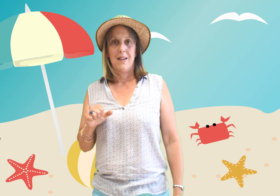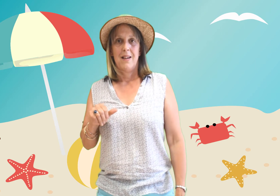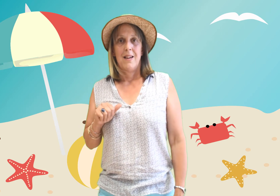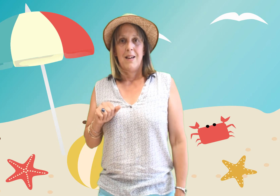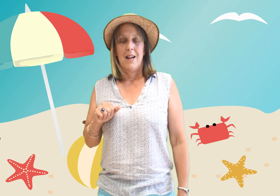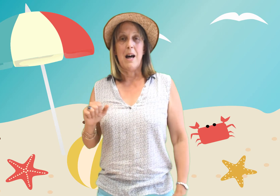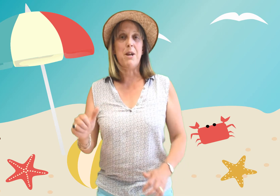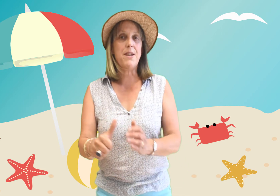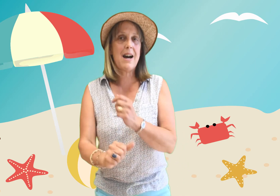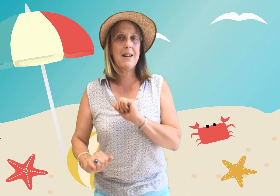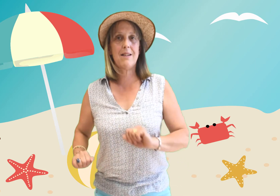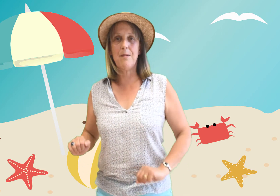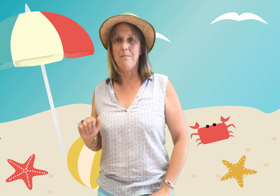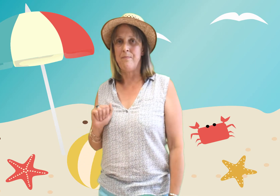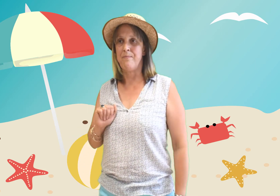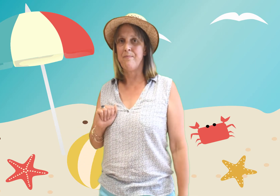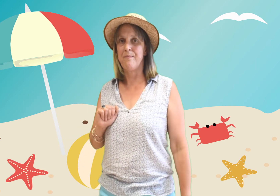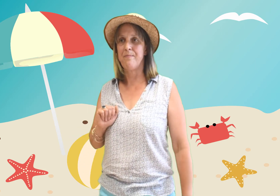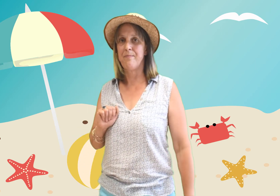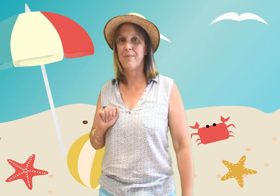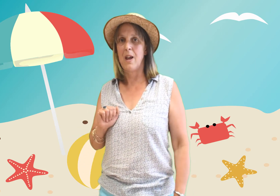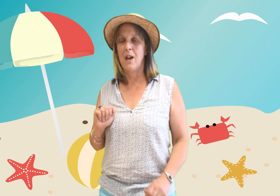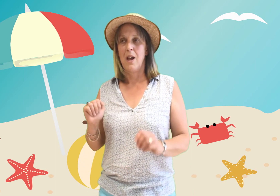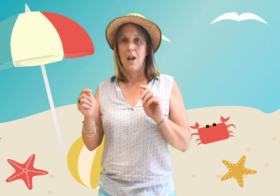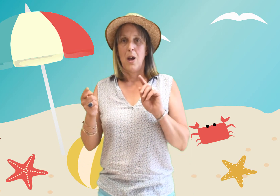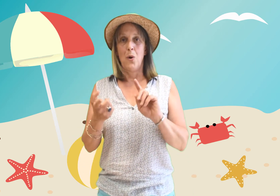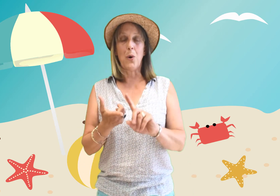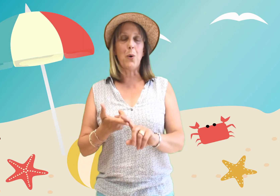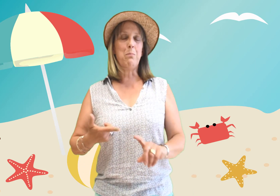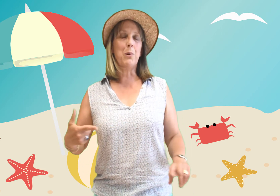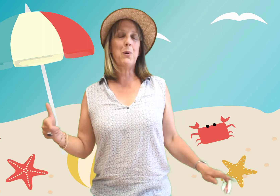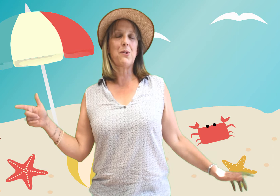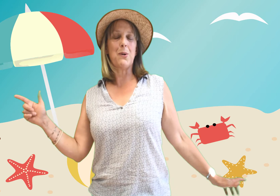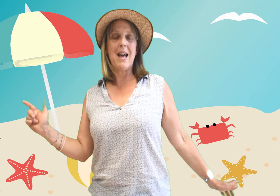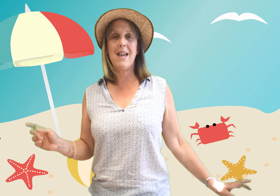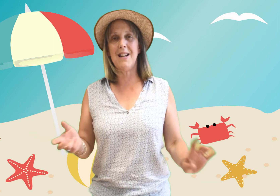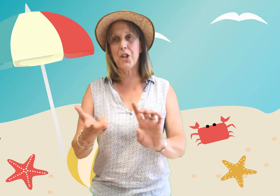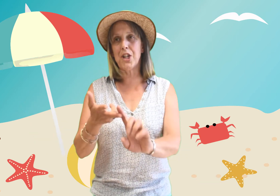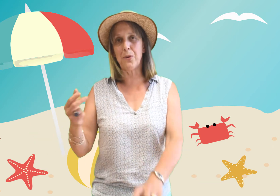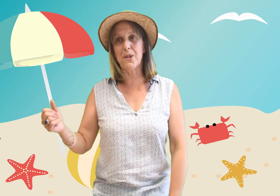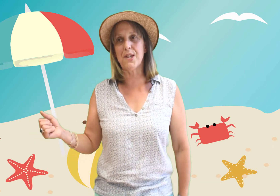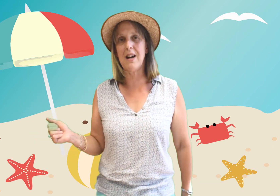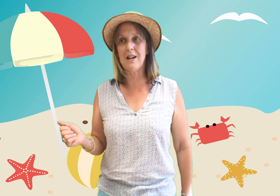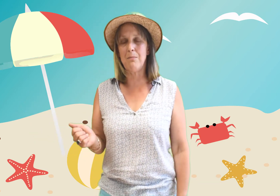la baignade le repos au soleil les châteaux de sable